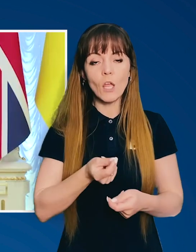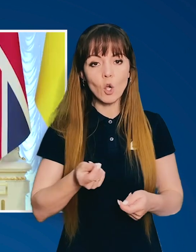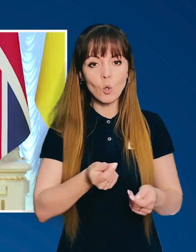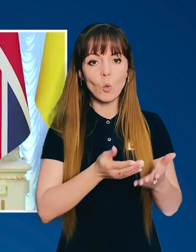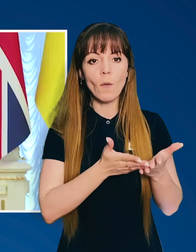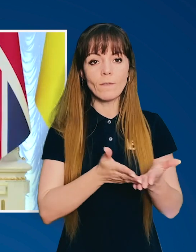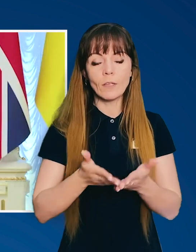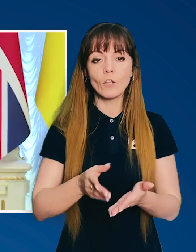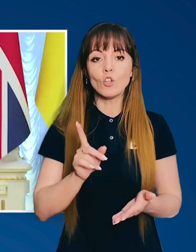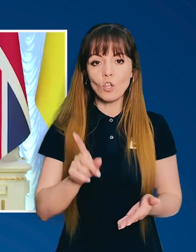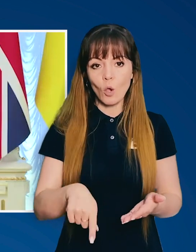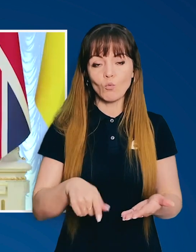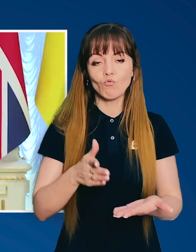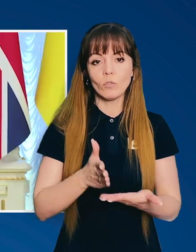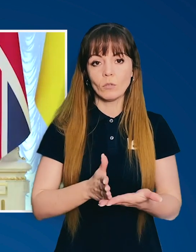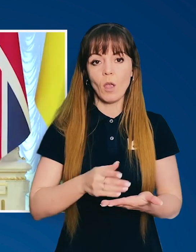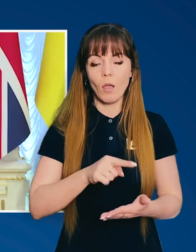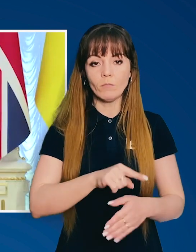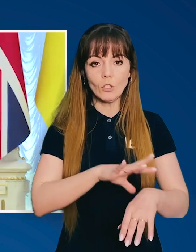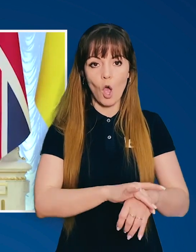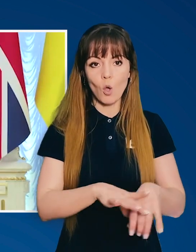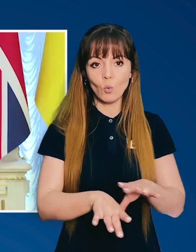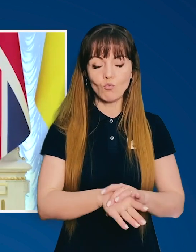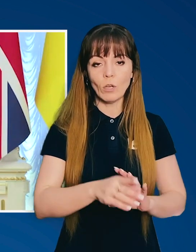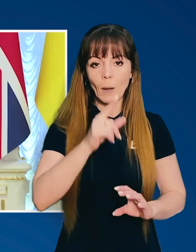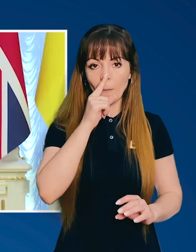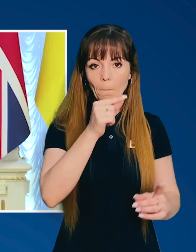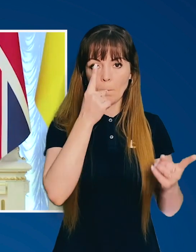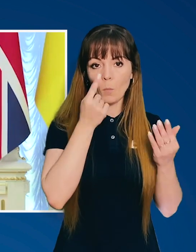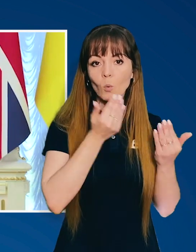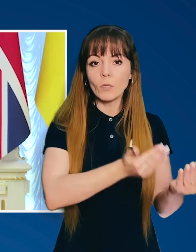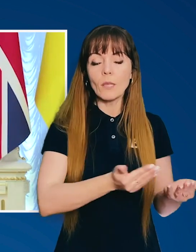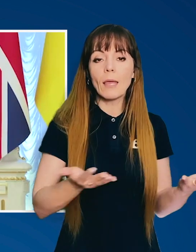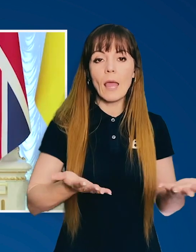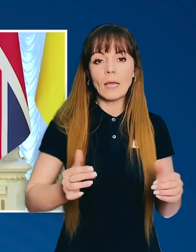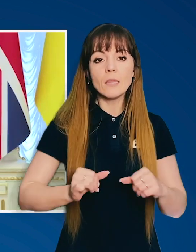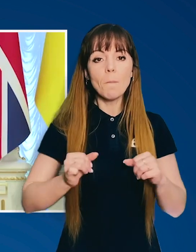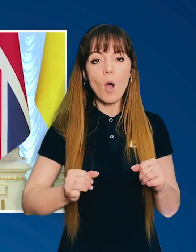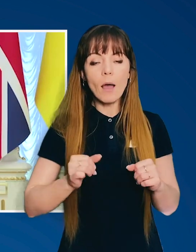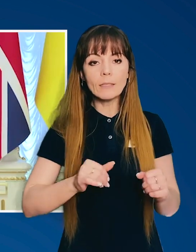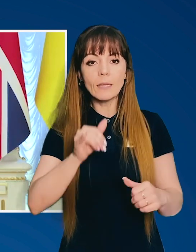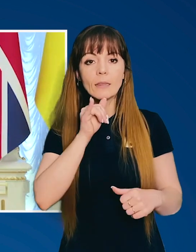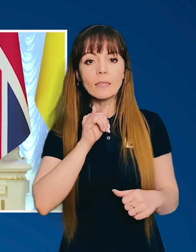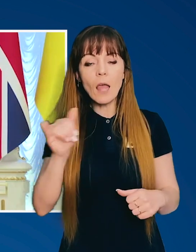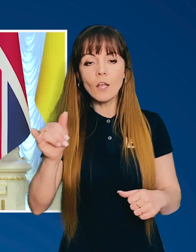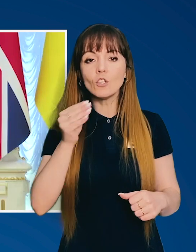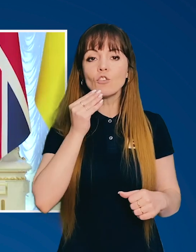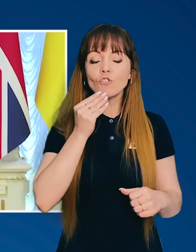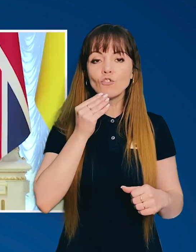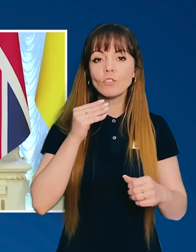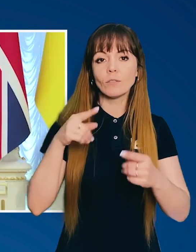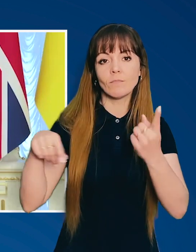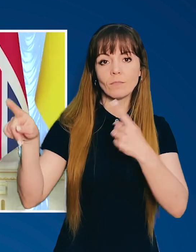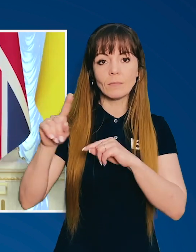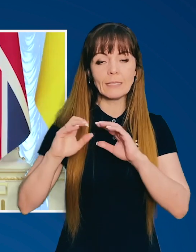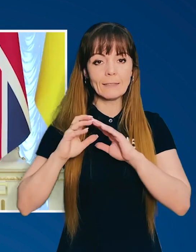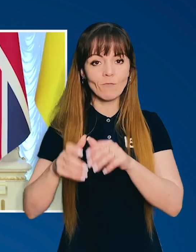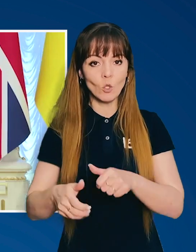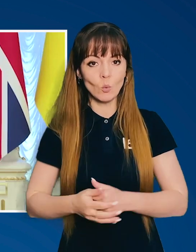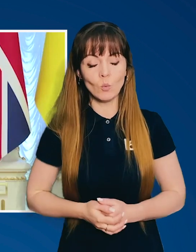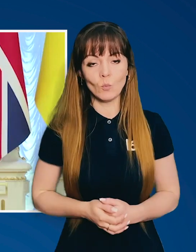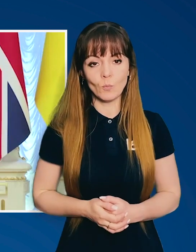зернових. Зерно також є заручником Путіна, який намагається не дати